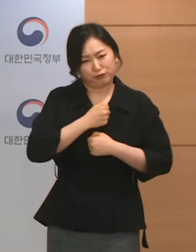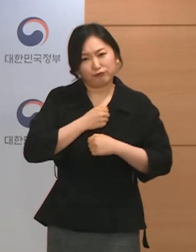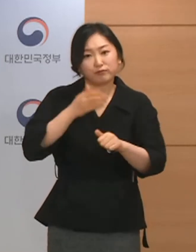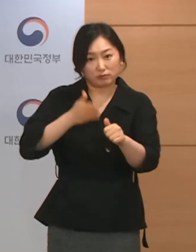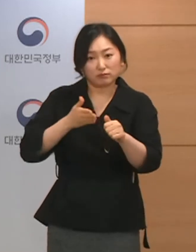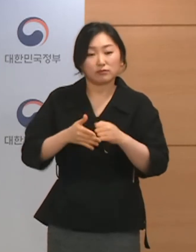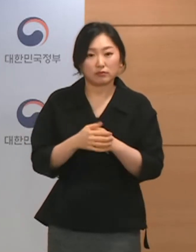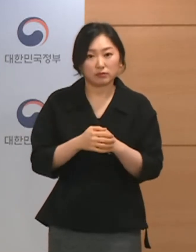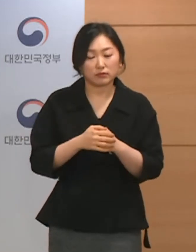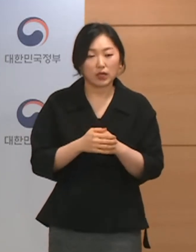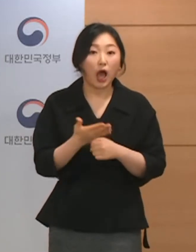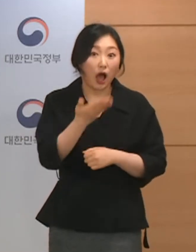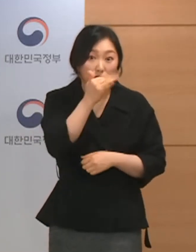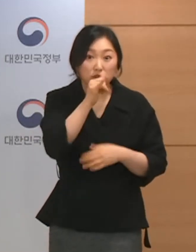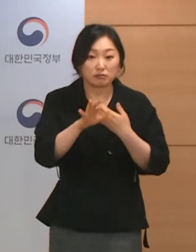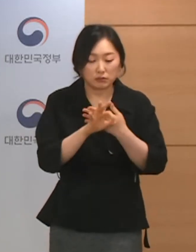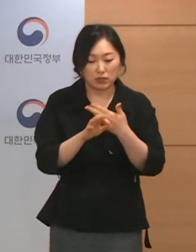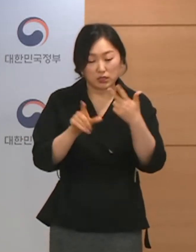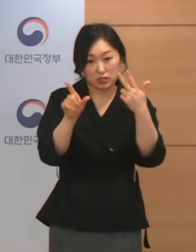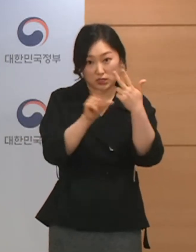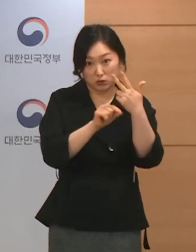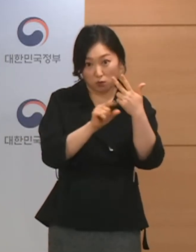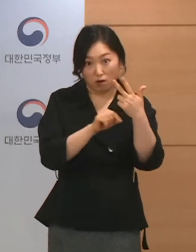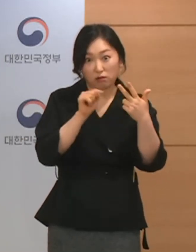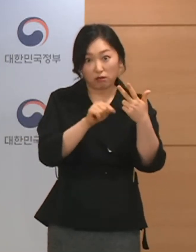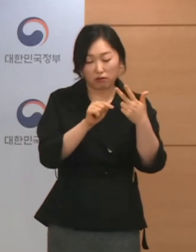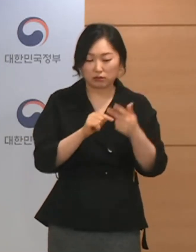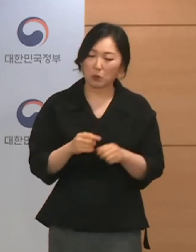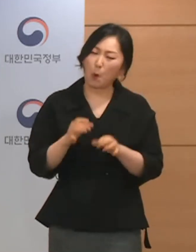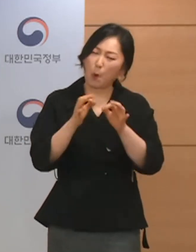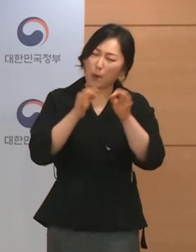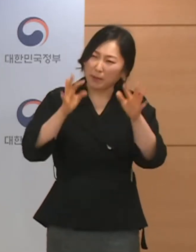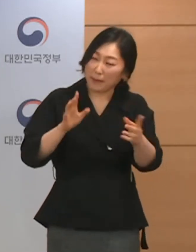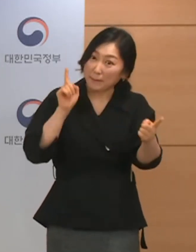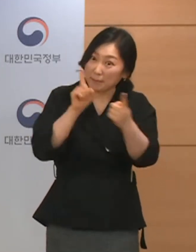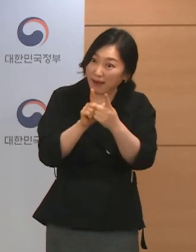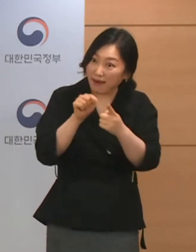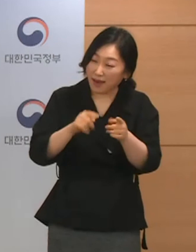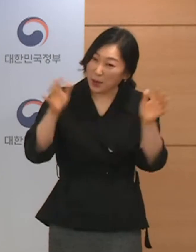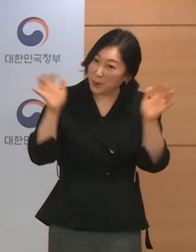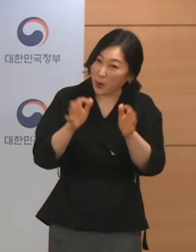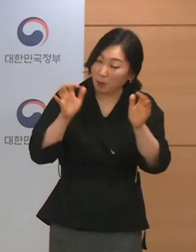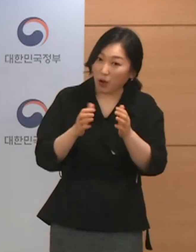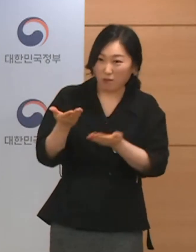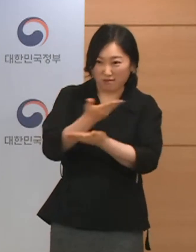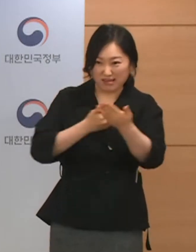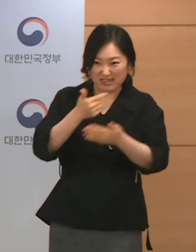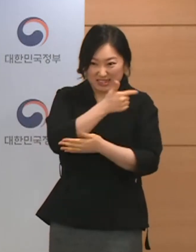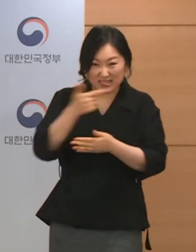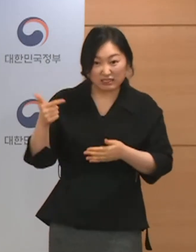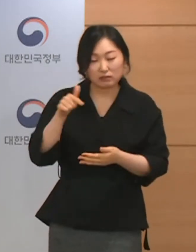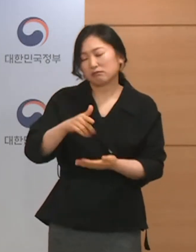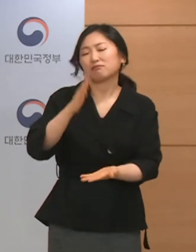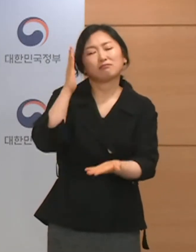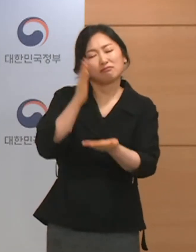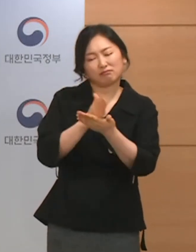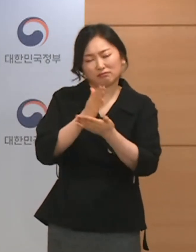가급적 7월은 자주 만나지 않던 지인과의 대규모 모임은 자제해 주시기 바랍니다.